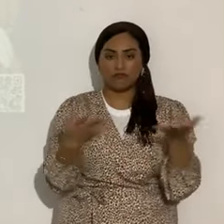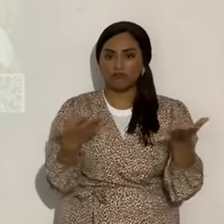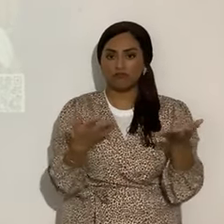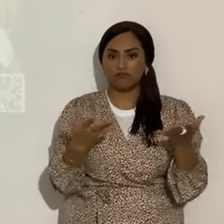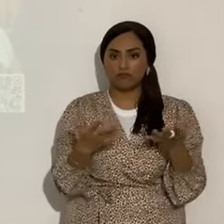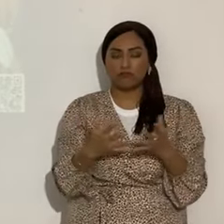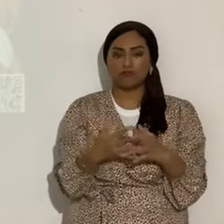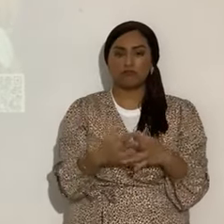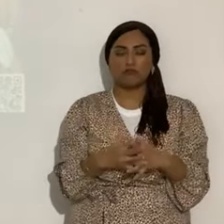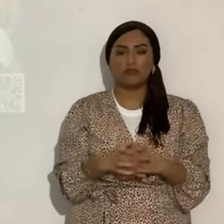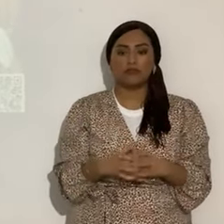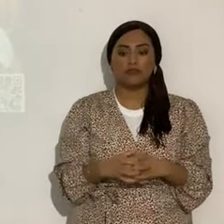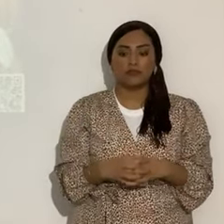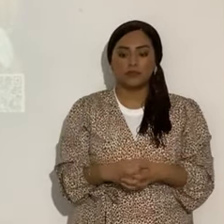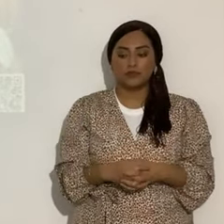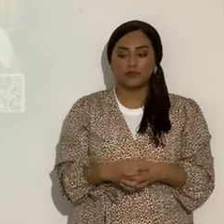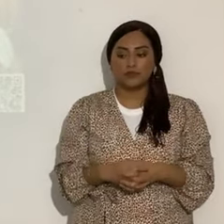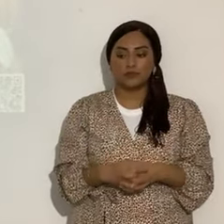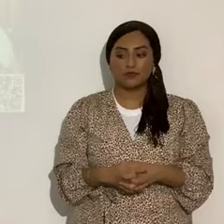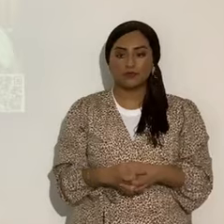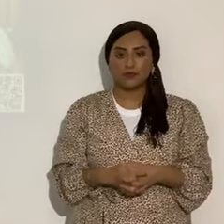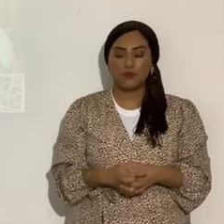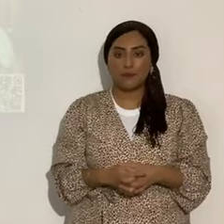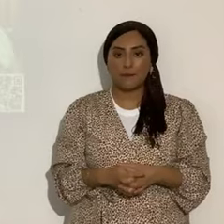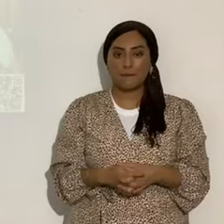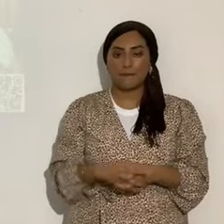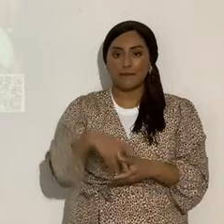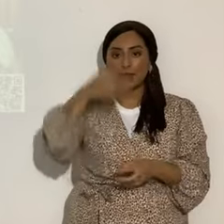¿sí? El significado es que el ojín mismo